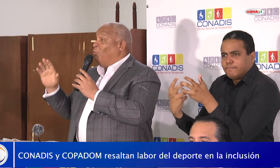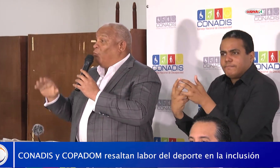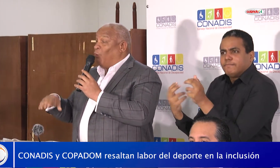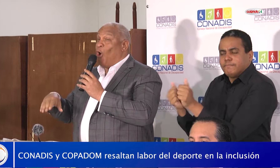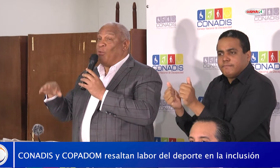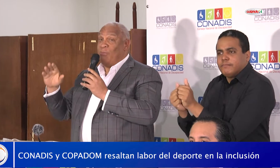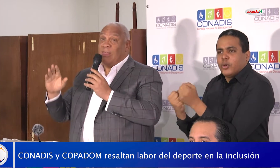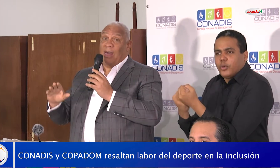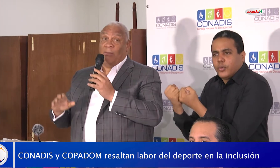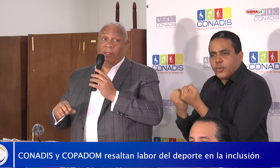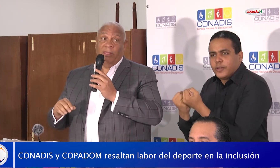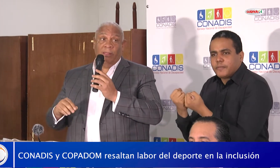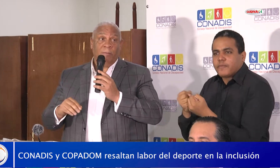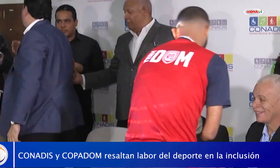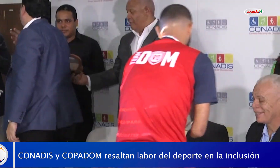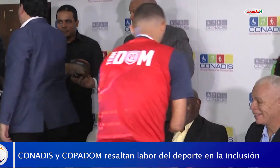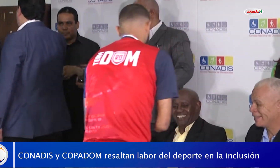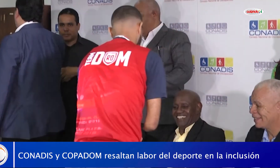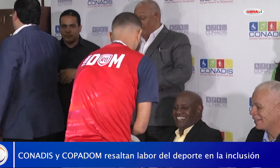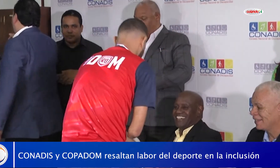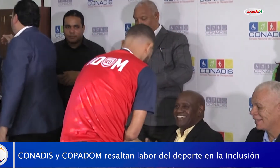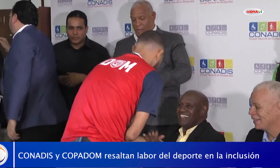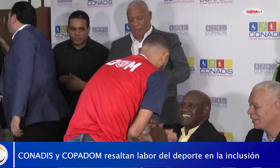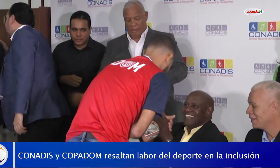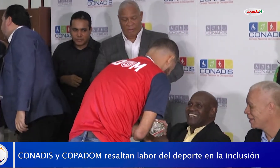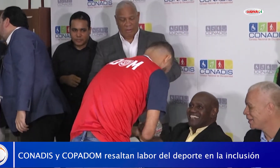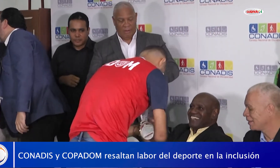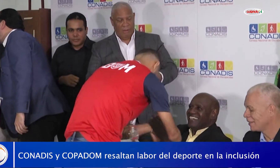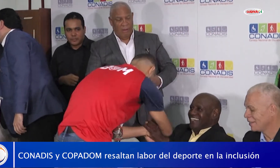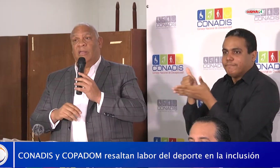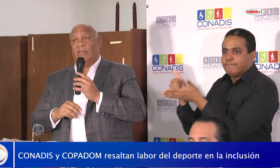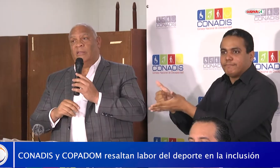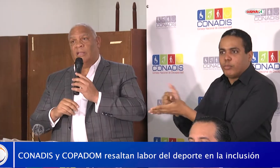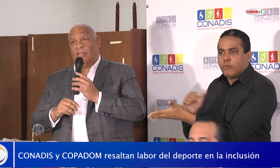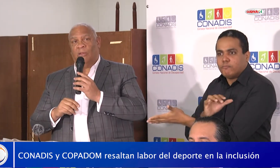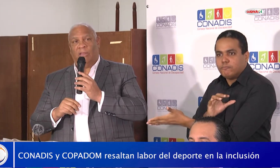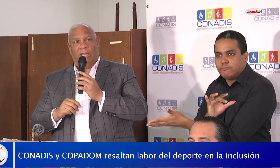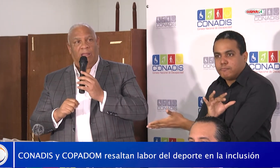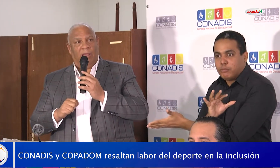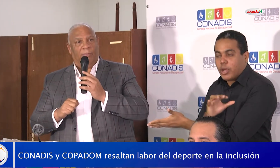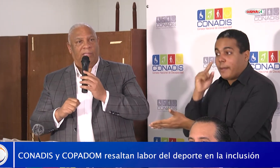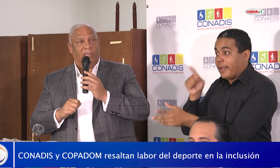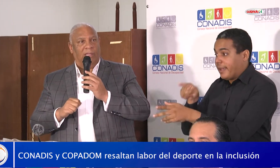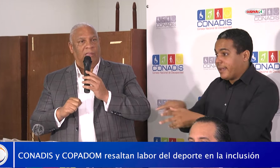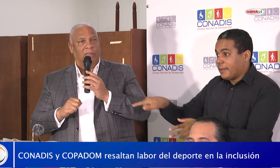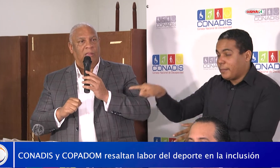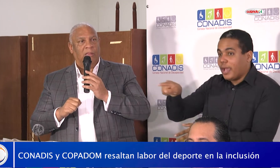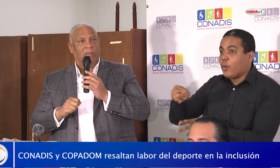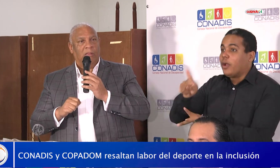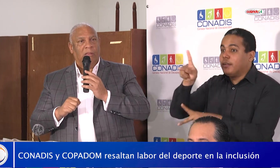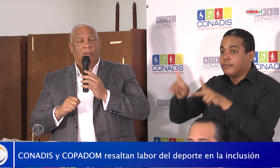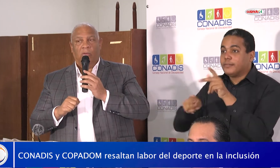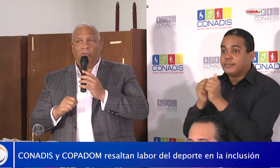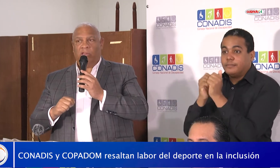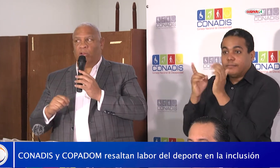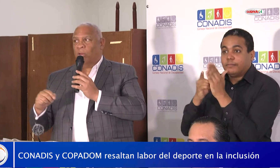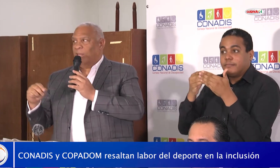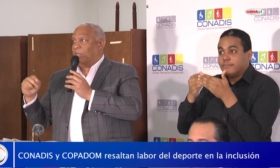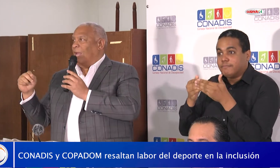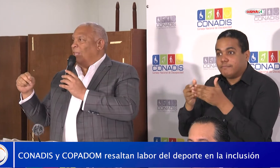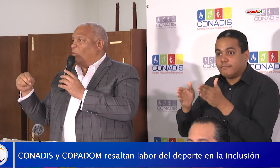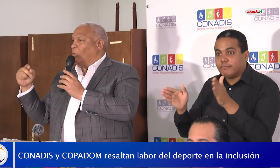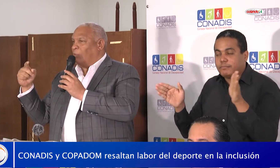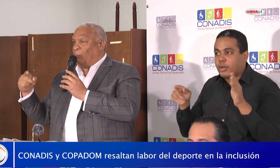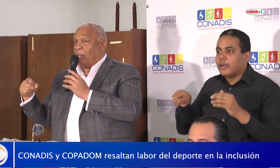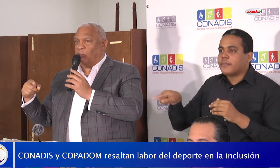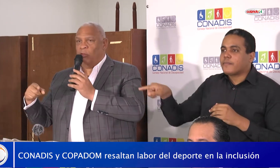formidable para nosotros hacer del sector de la discapacidad un sector